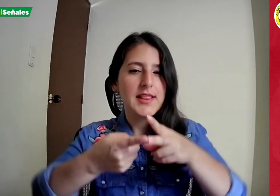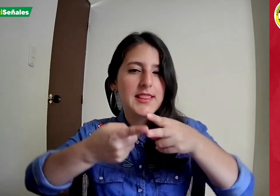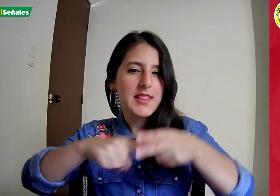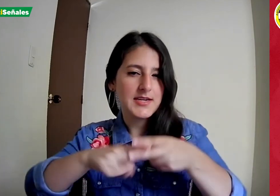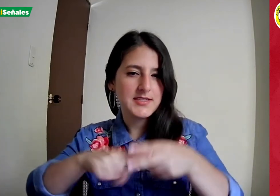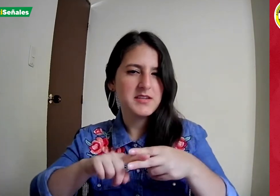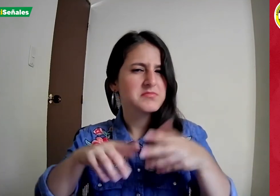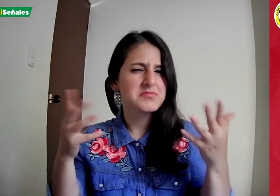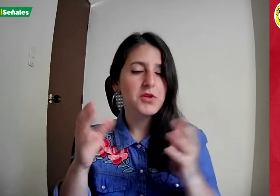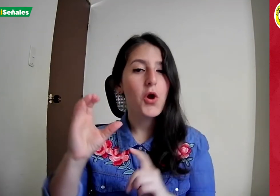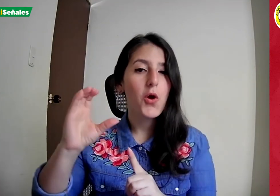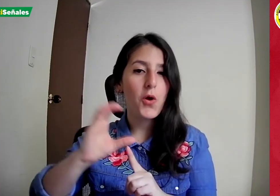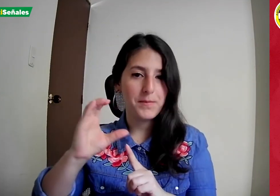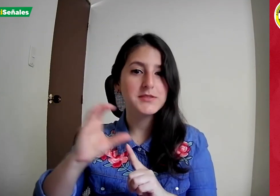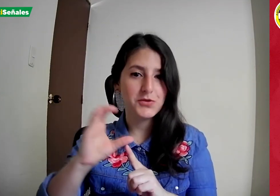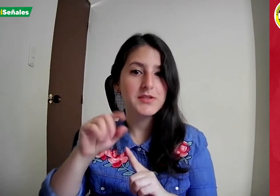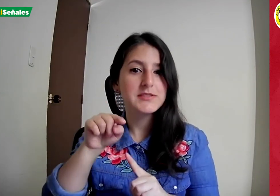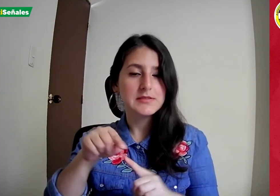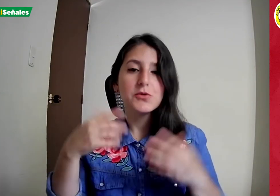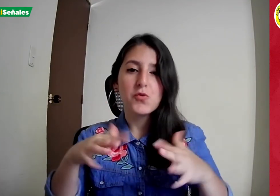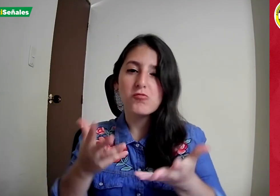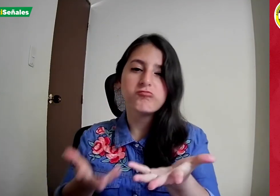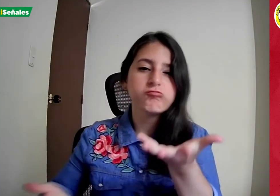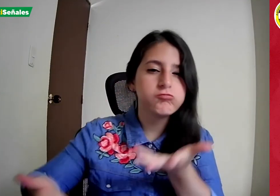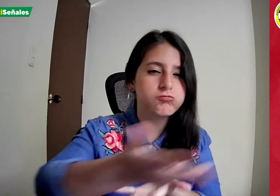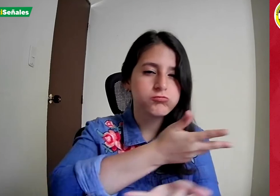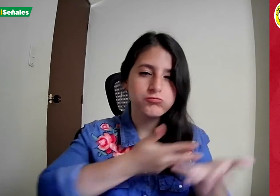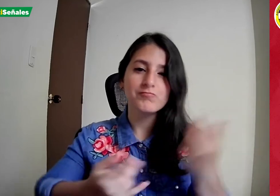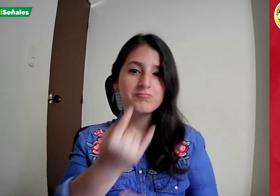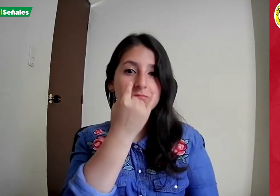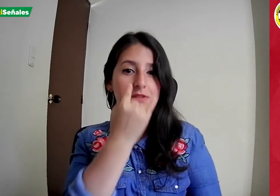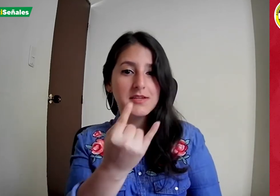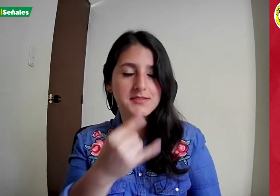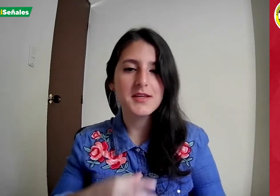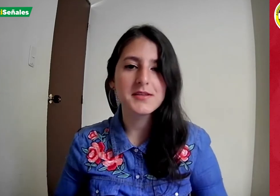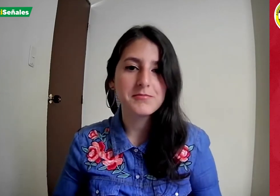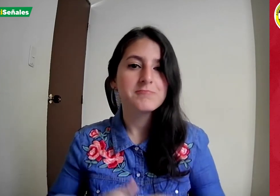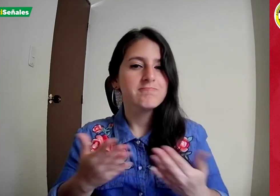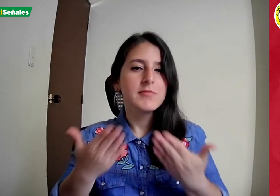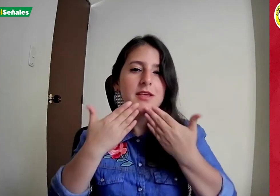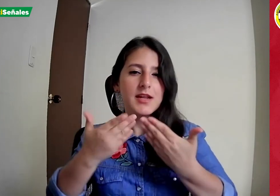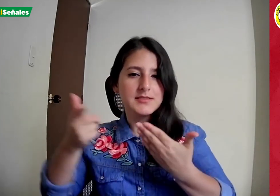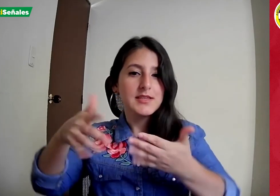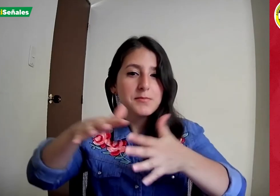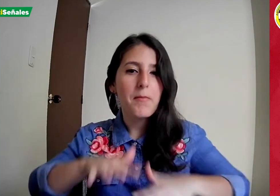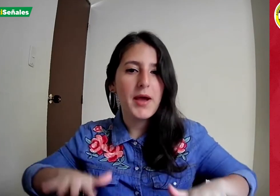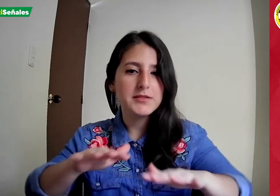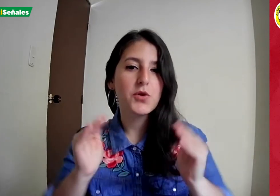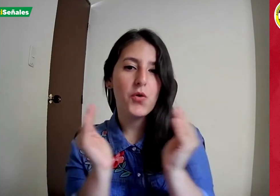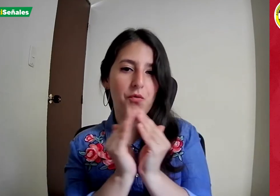taller de colpensiones, el cual fue muy interesante. Es de agradecer el espacio provisto a